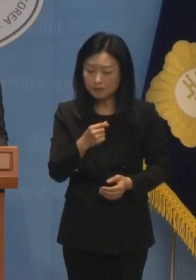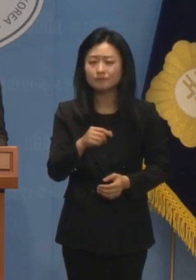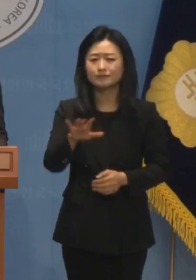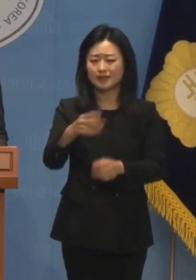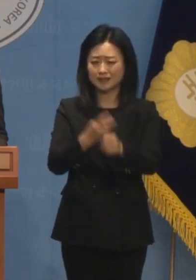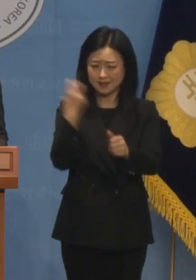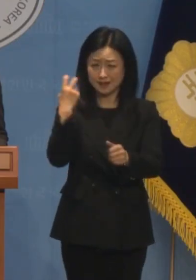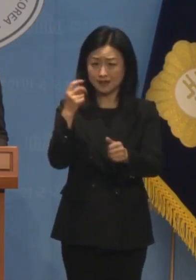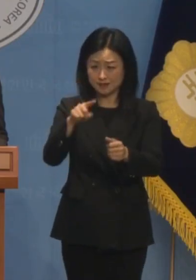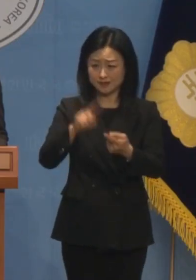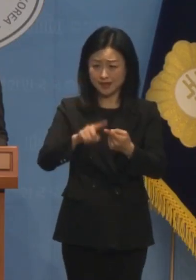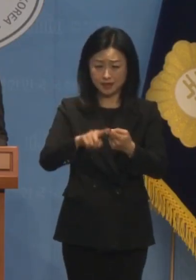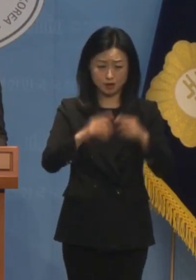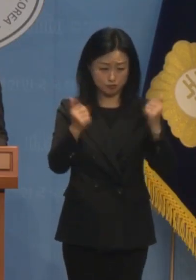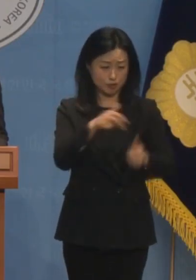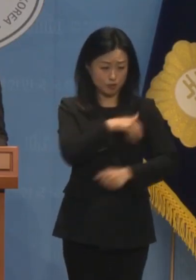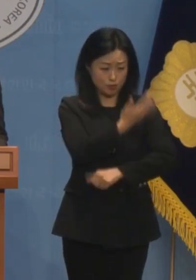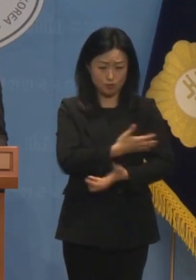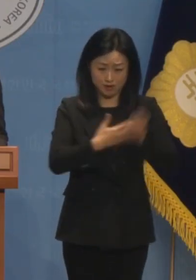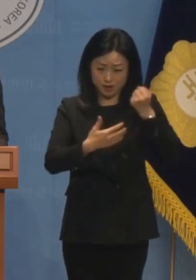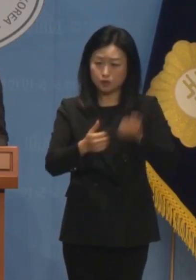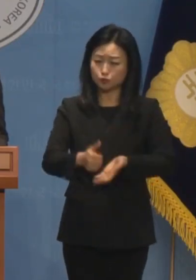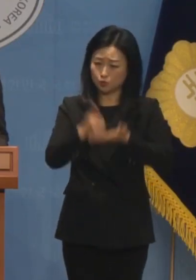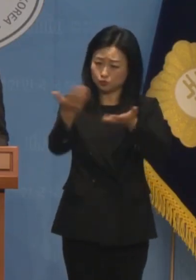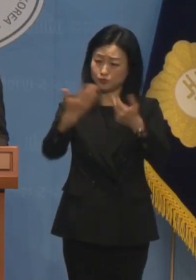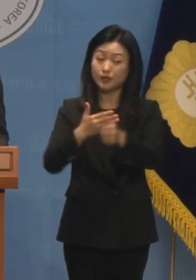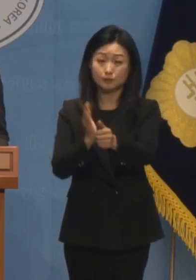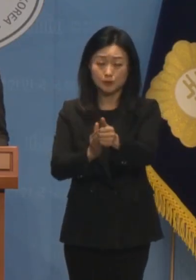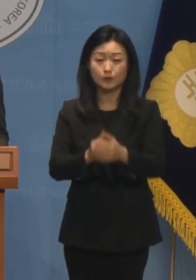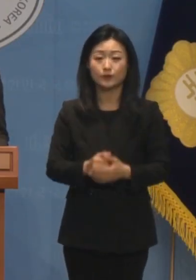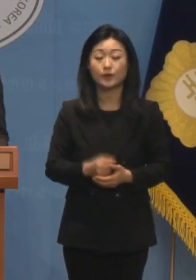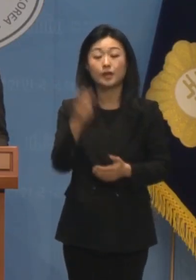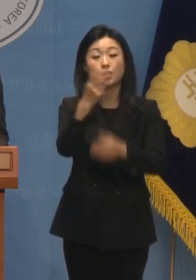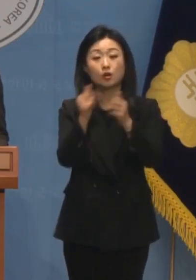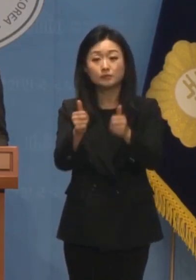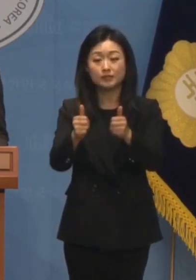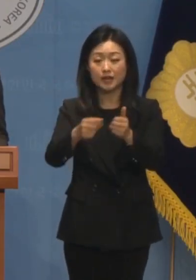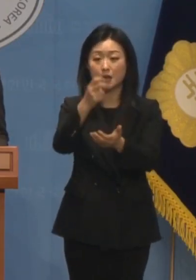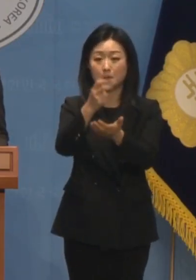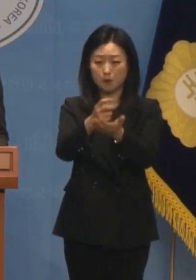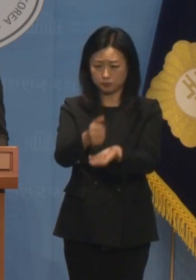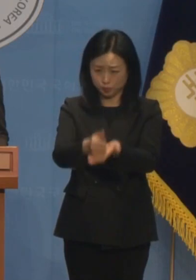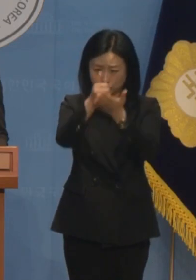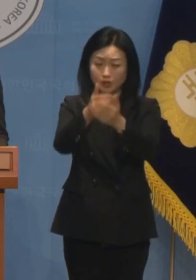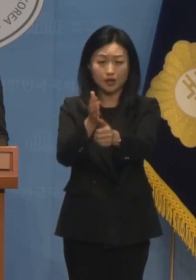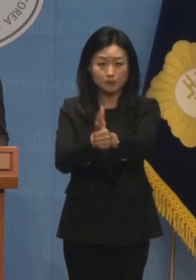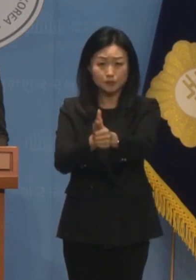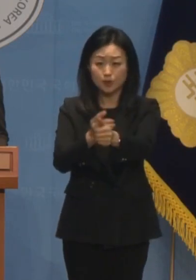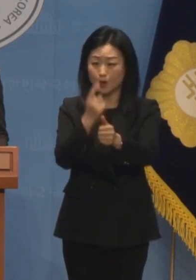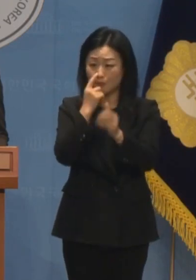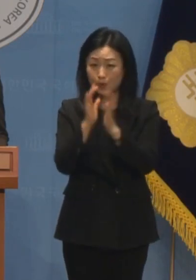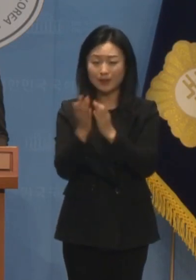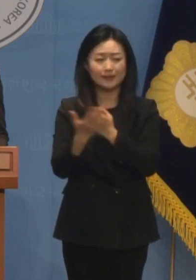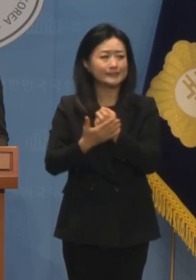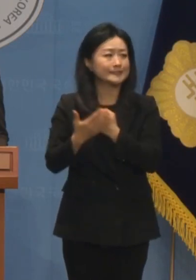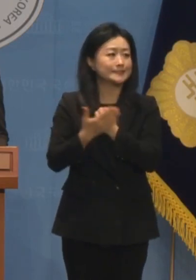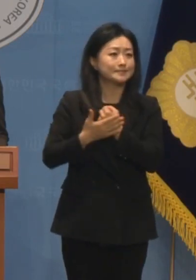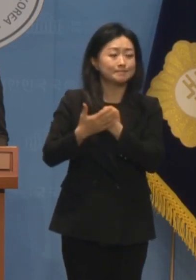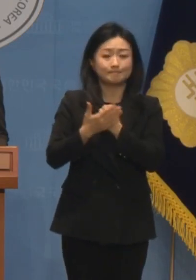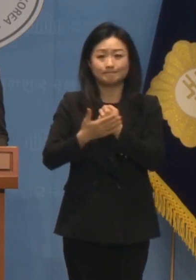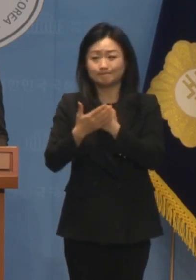탄핵소추 또한 헌법이 정한 국회의 권한입니다 검찰의 헌법 존중은 자신들의 유불리에 따라